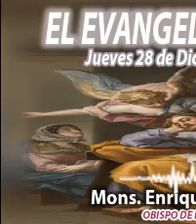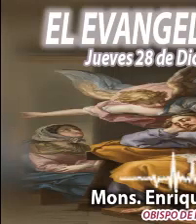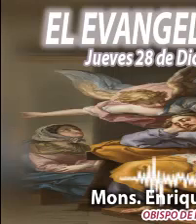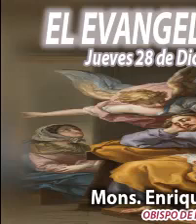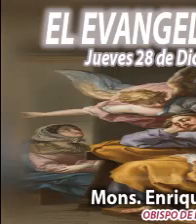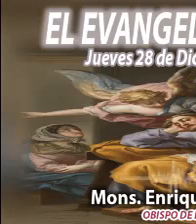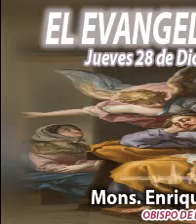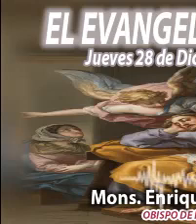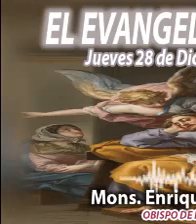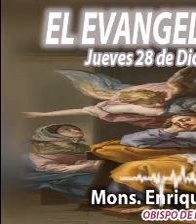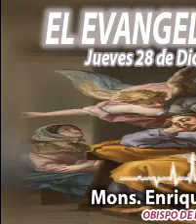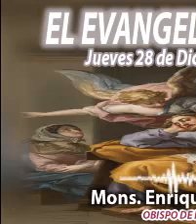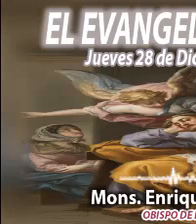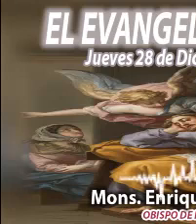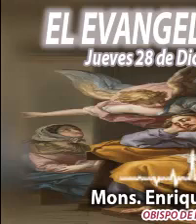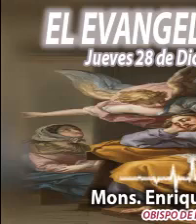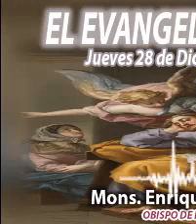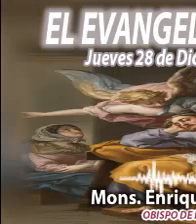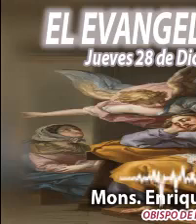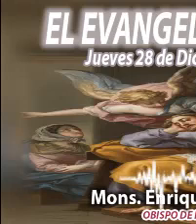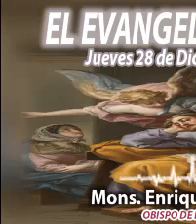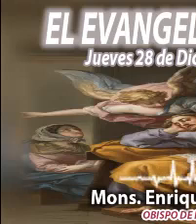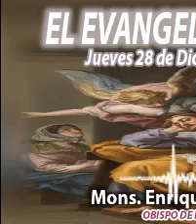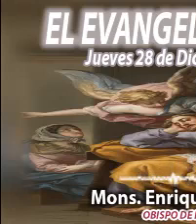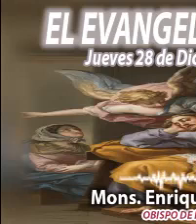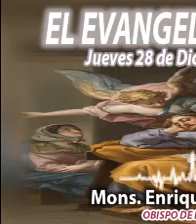Jesús nace, se renueva la esperanza